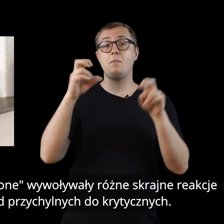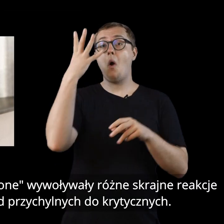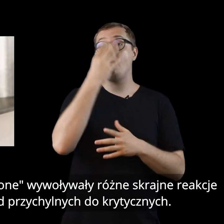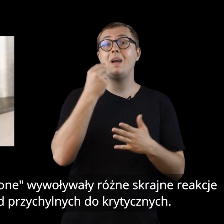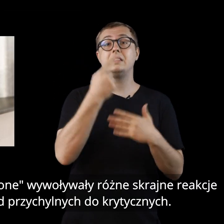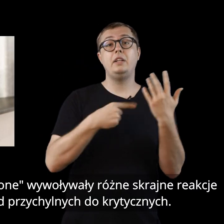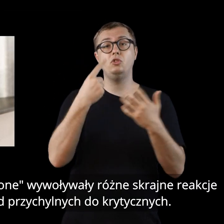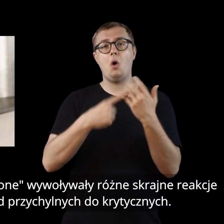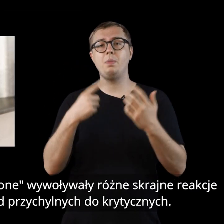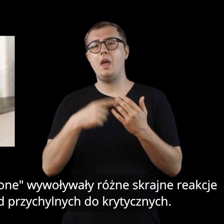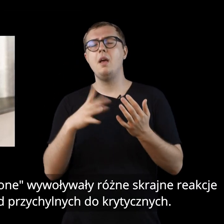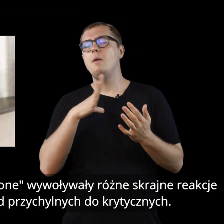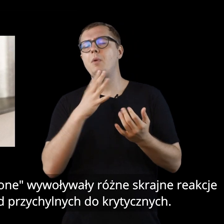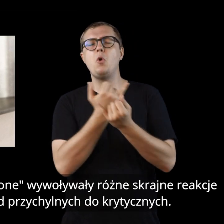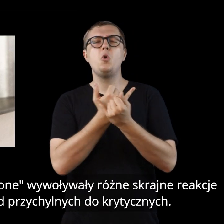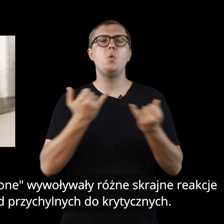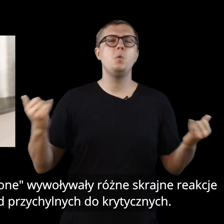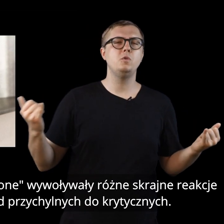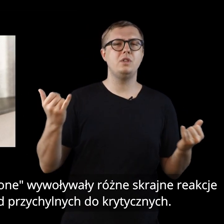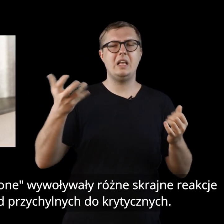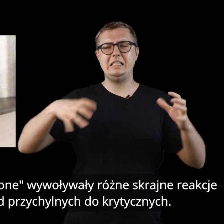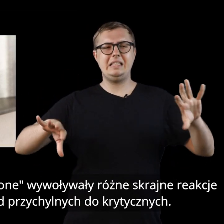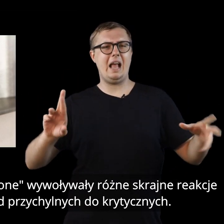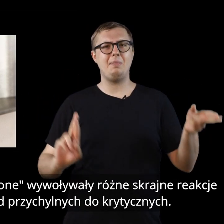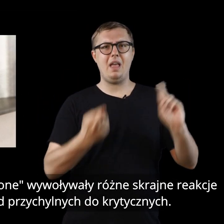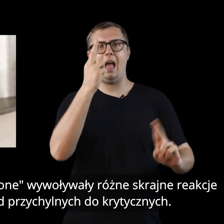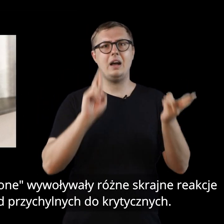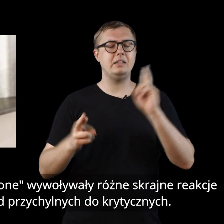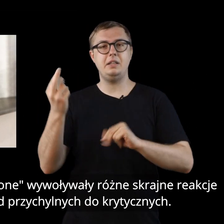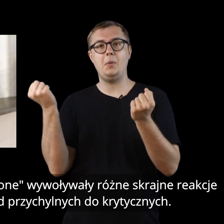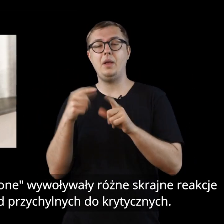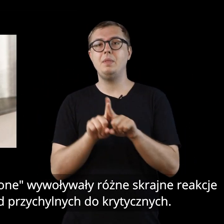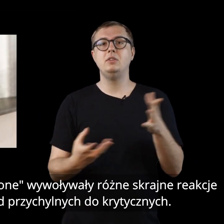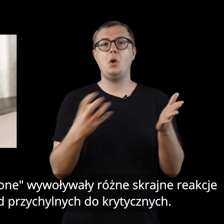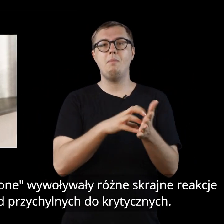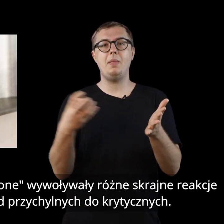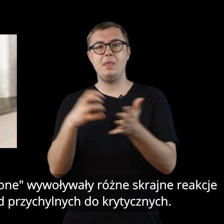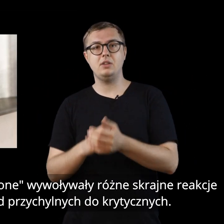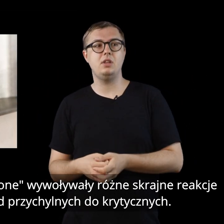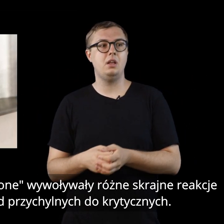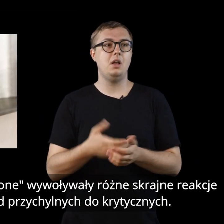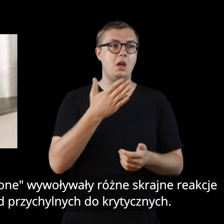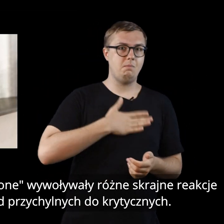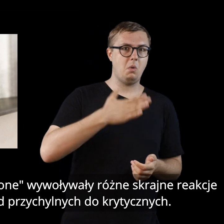Początkowo obrazy liczone wywoływały różne skrajne reakcje i komentarze, od przychylnych do krytycznych.